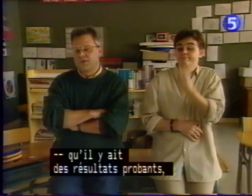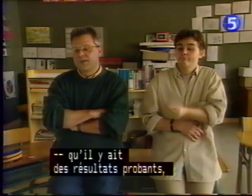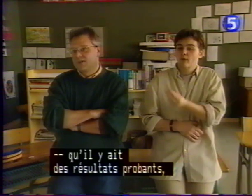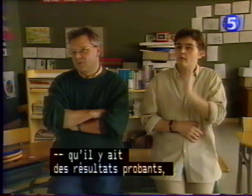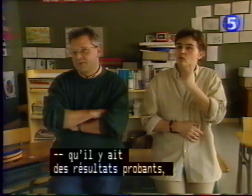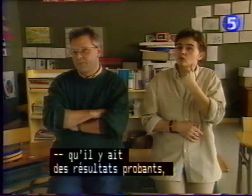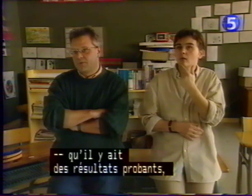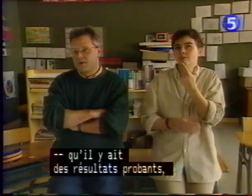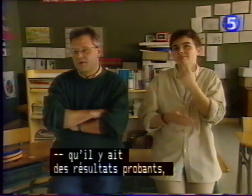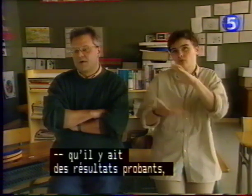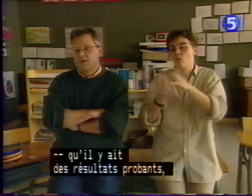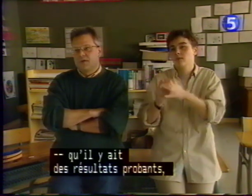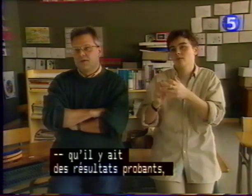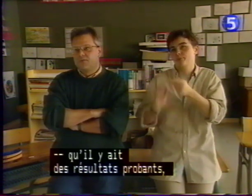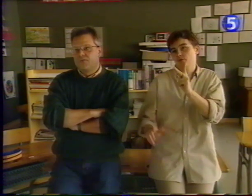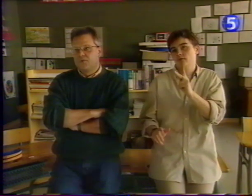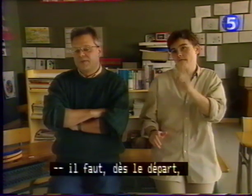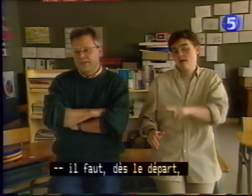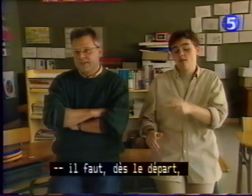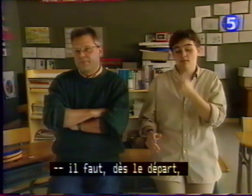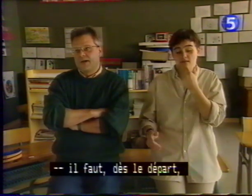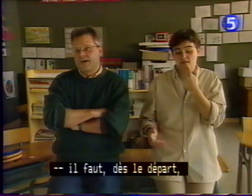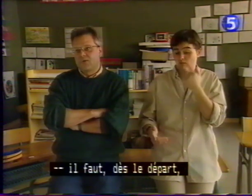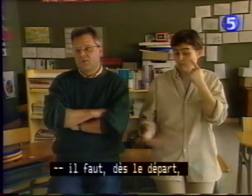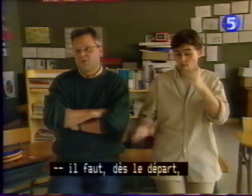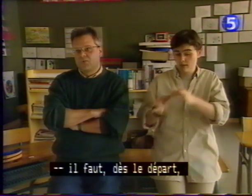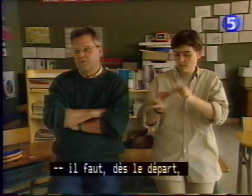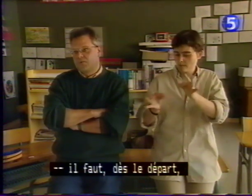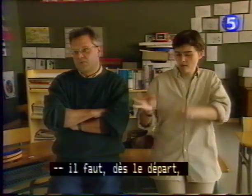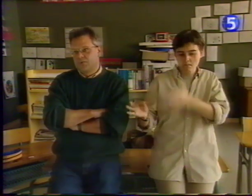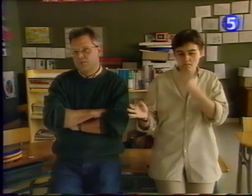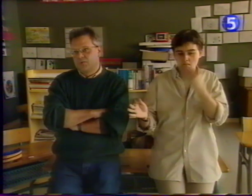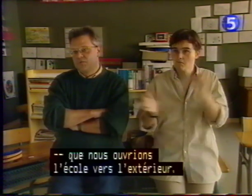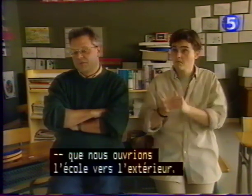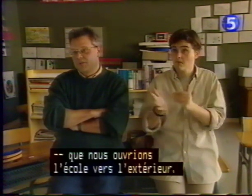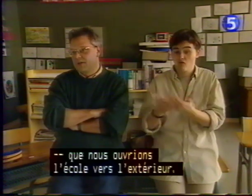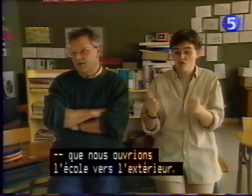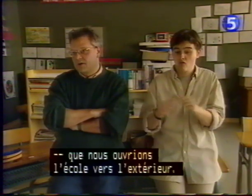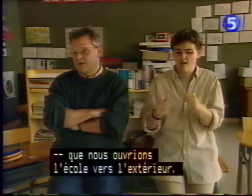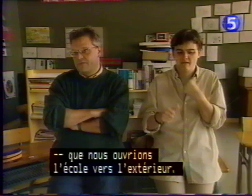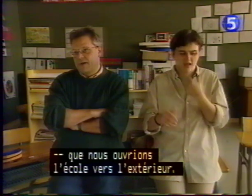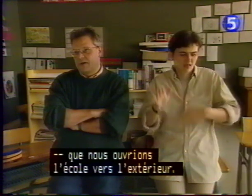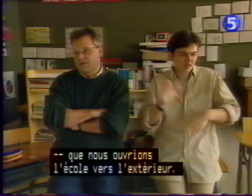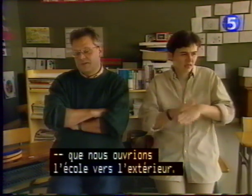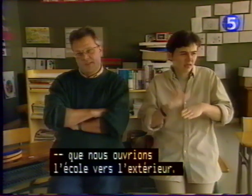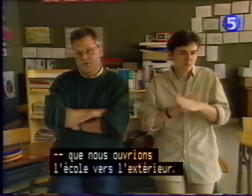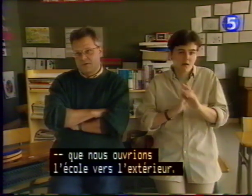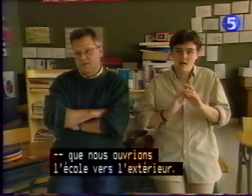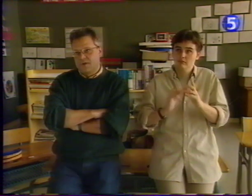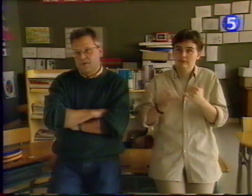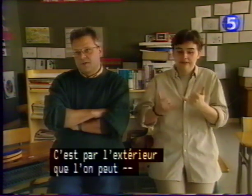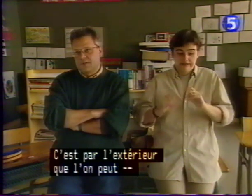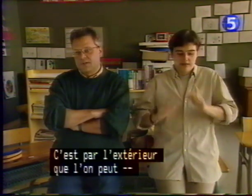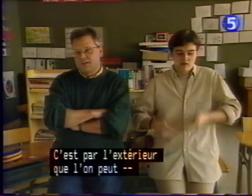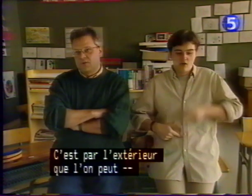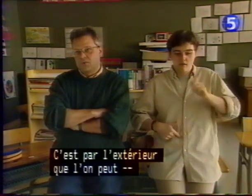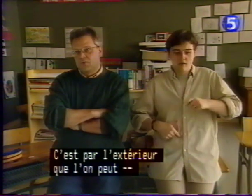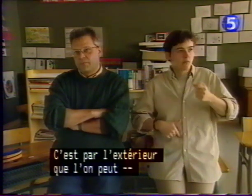des résultats probants, il faut dès le départ que nous ouvrions l'école vers l'extérieur. C'est par l